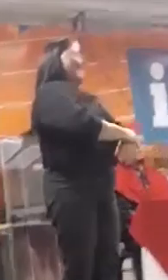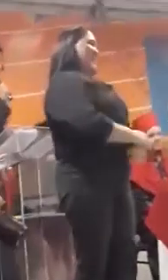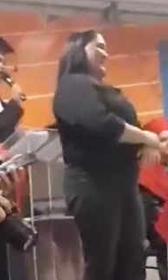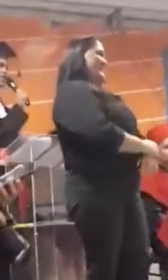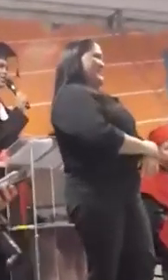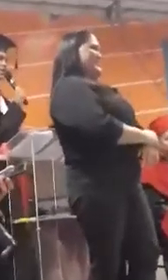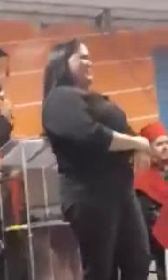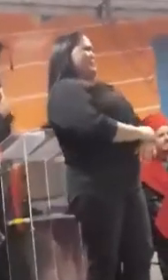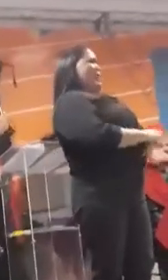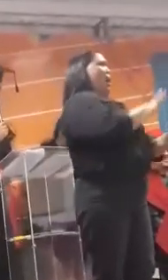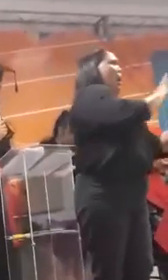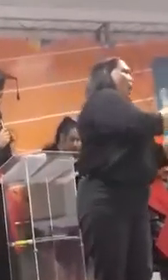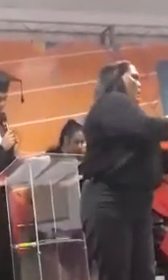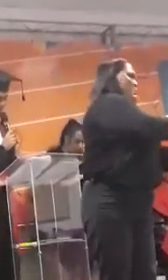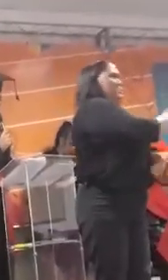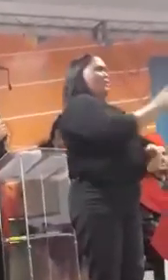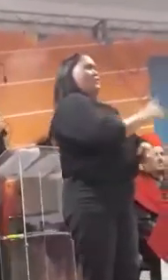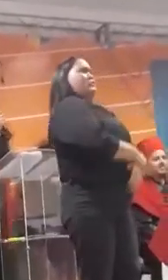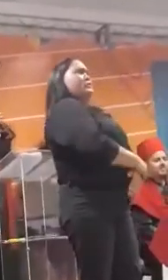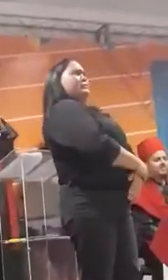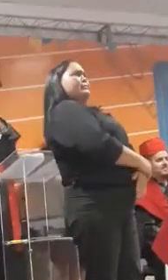patrão, presta atenção!